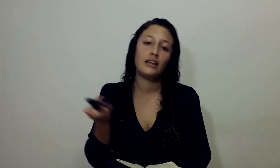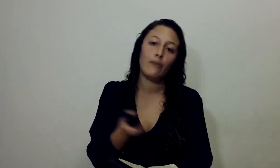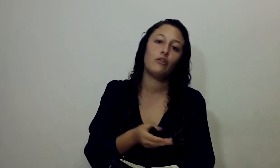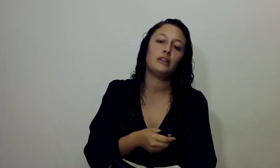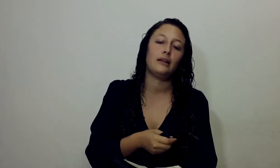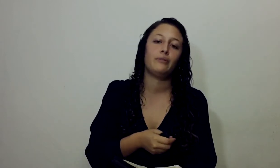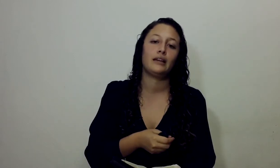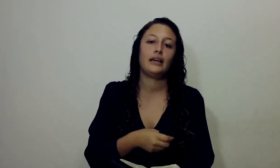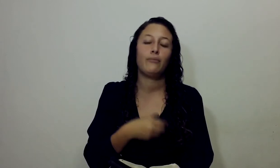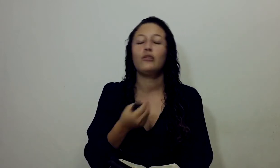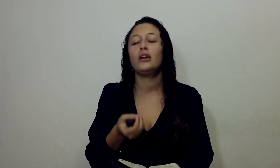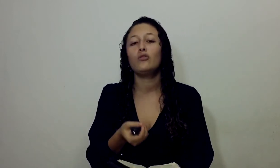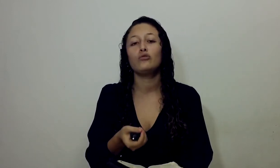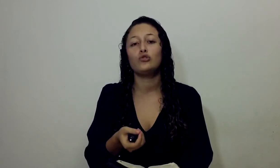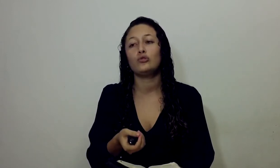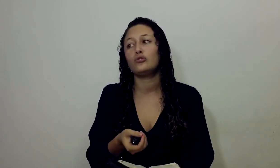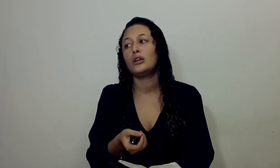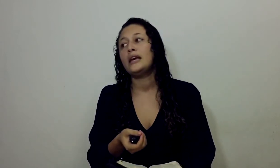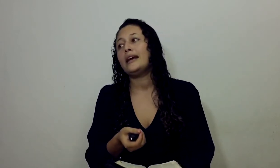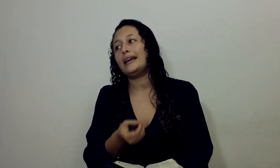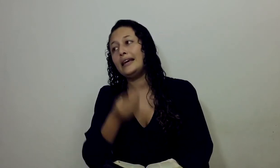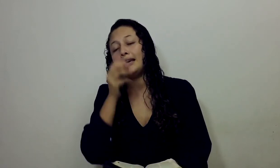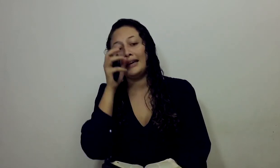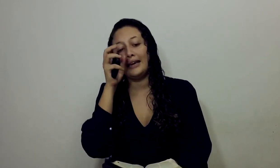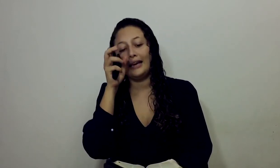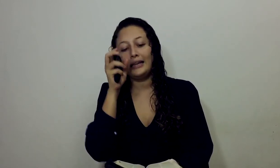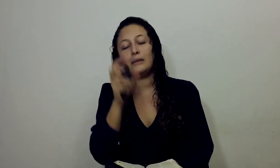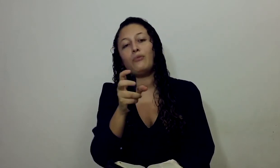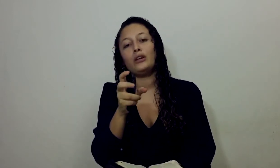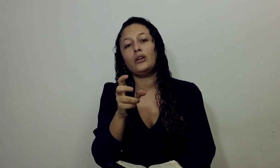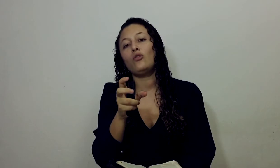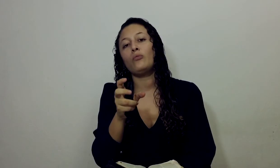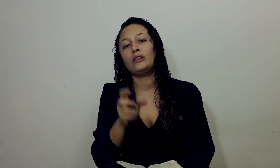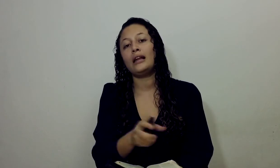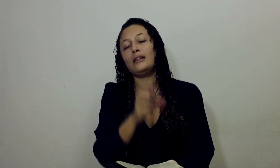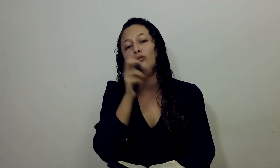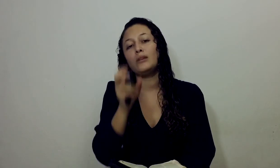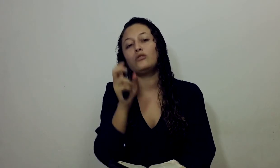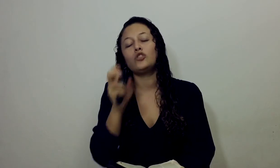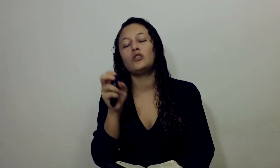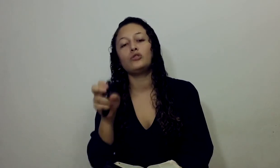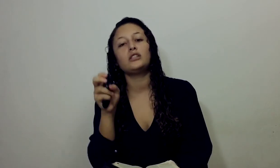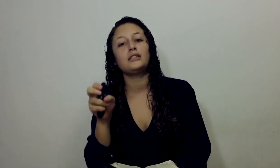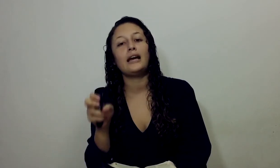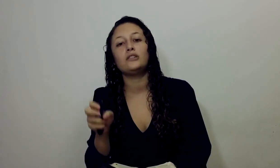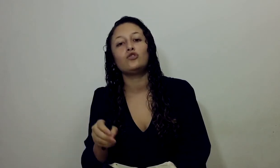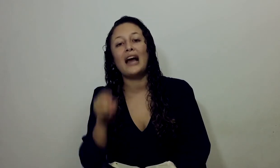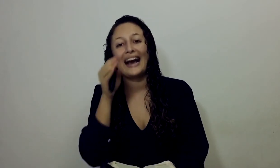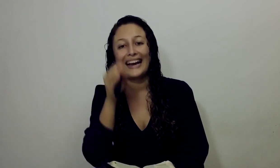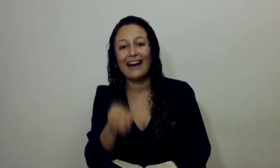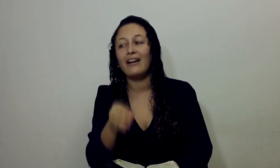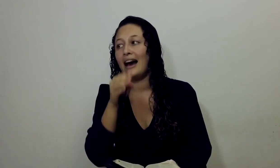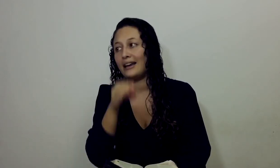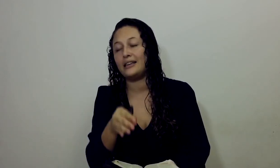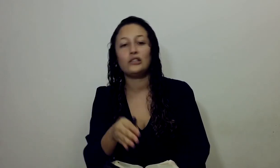Sufre Ese día mortal ¿Verdad? Que hemos leído Nosotros Y Ese poderío Como tal De los mil Doscientos Sesenta Años